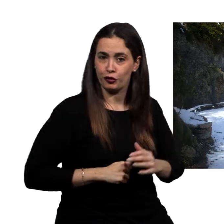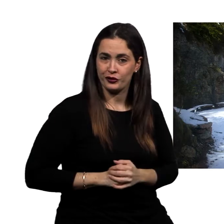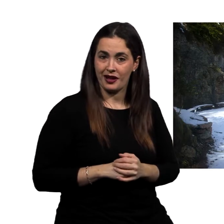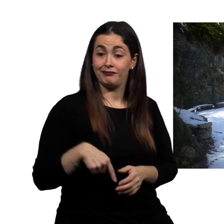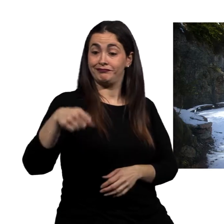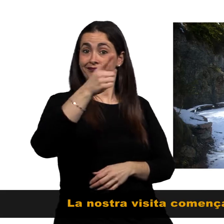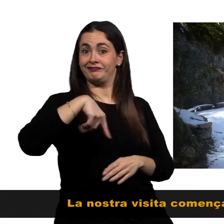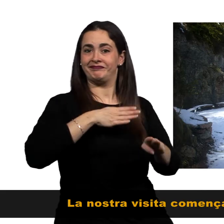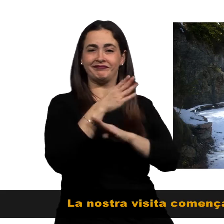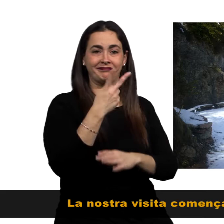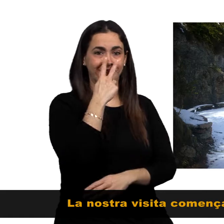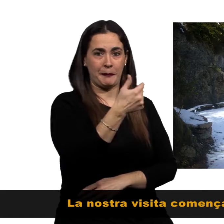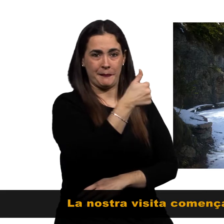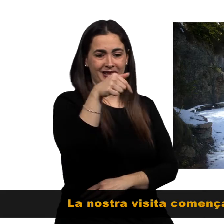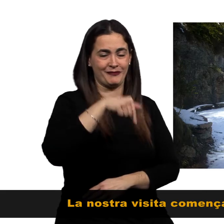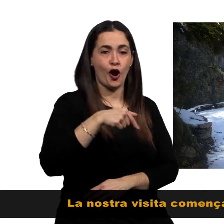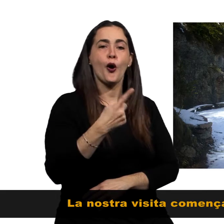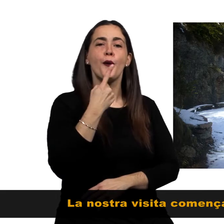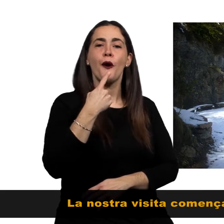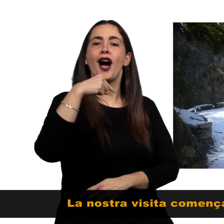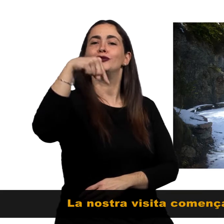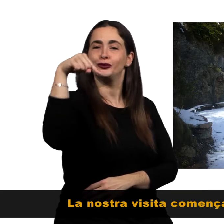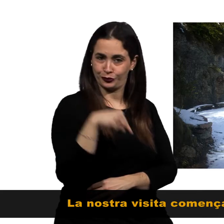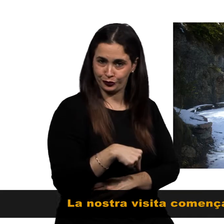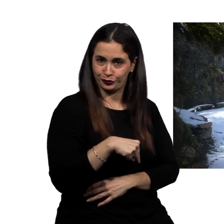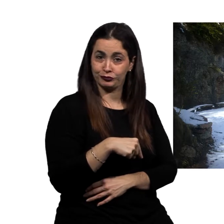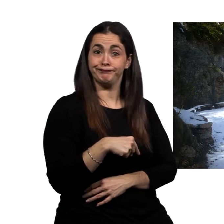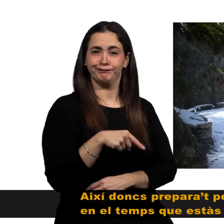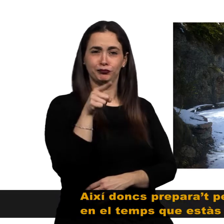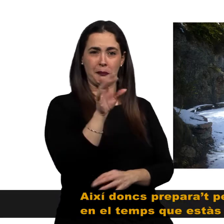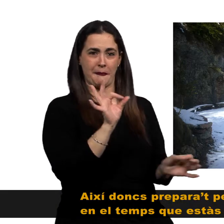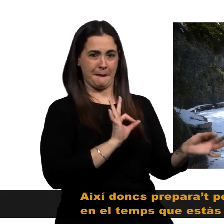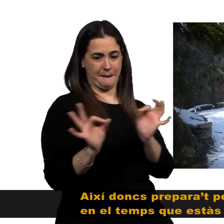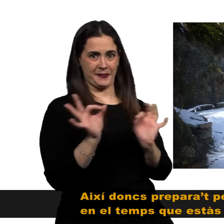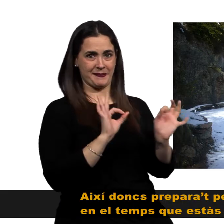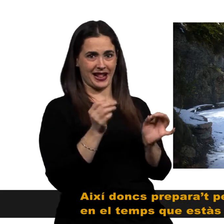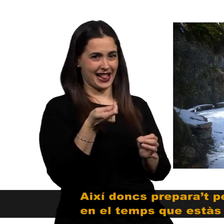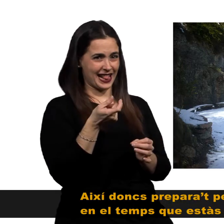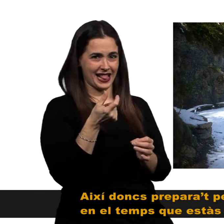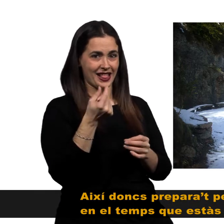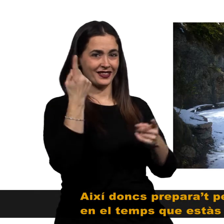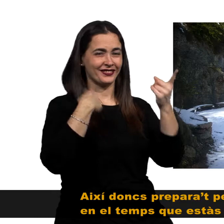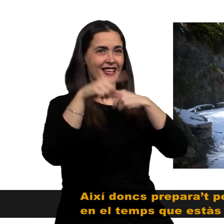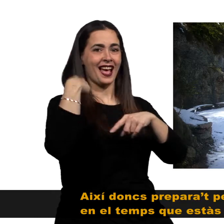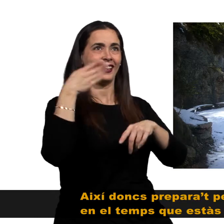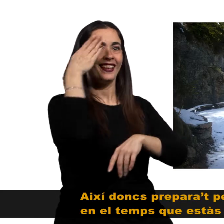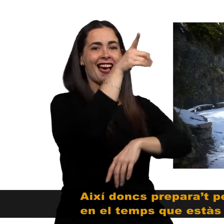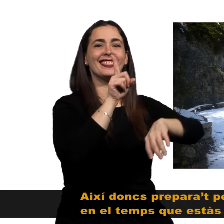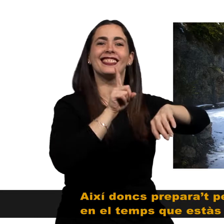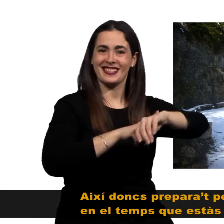La nostra visita començarà a la Boca Sud. Així doncs, prepara't per aquest viatge en el temps que estàs a punt d